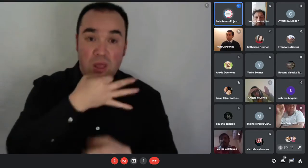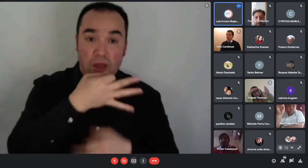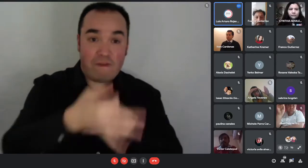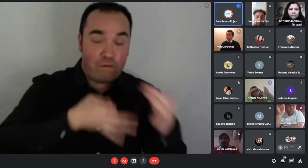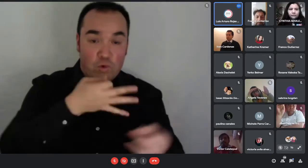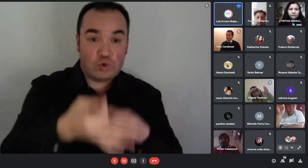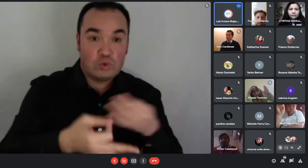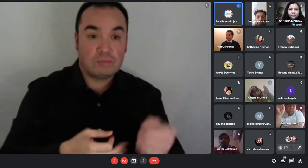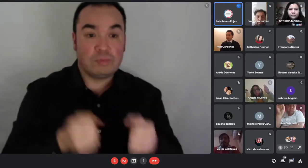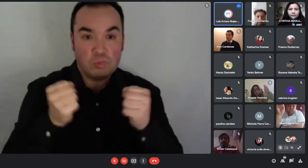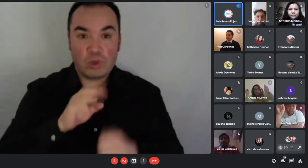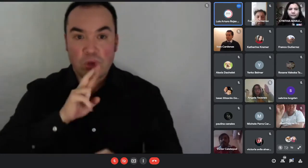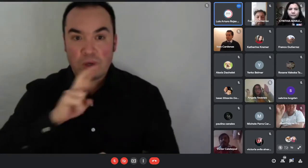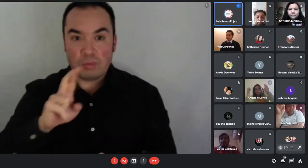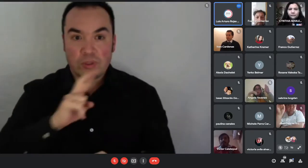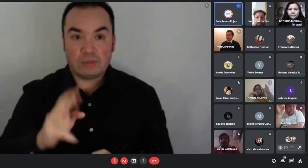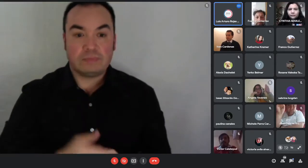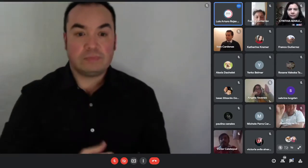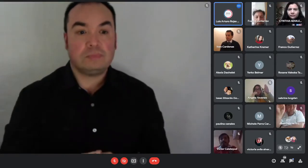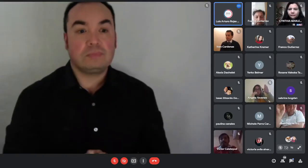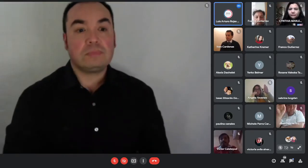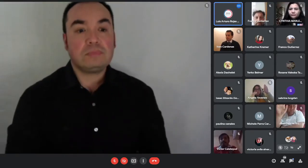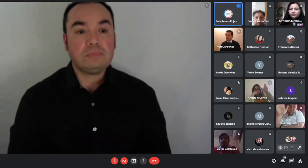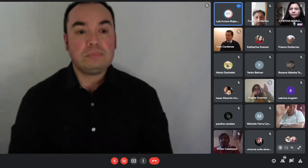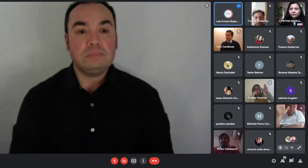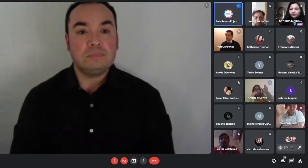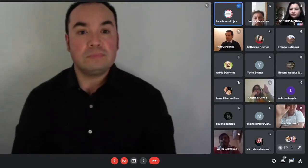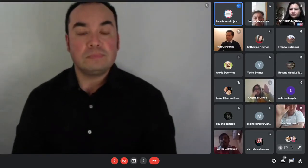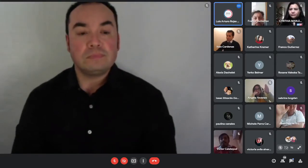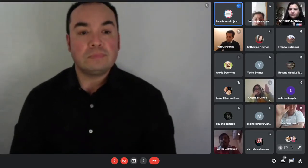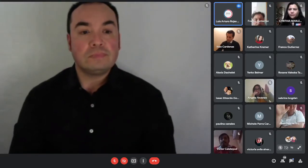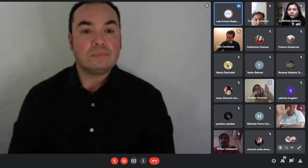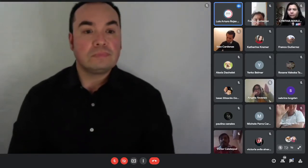Ya. tenemos a Ángela Jevens